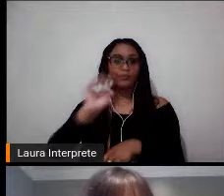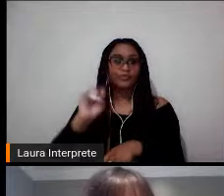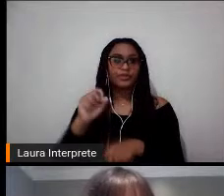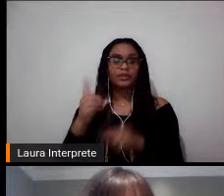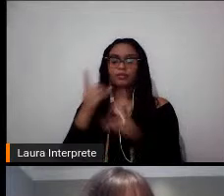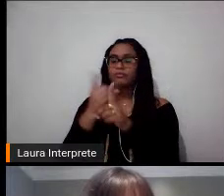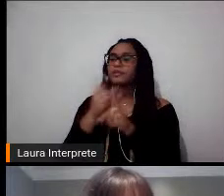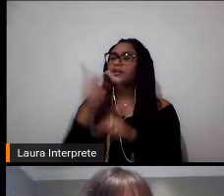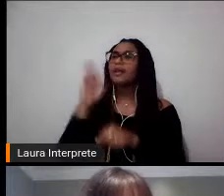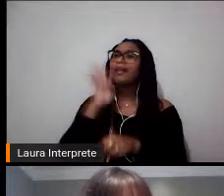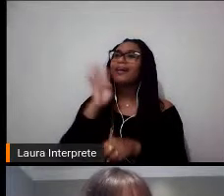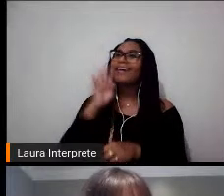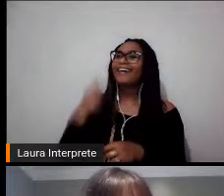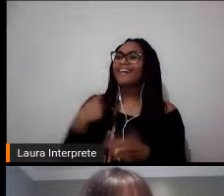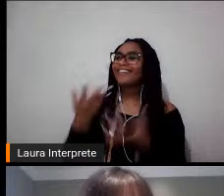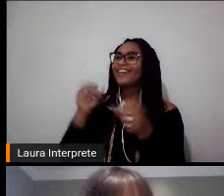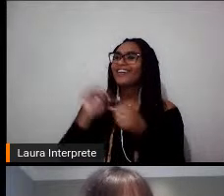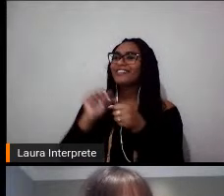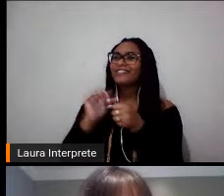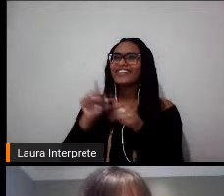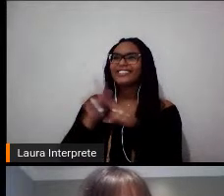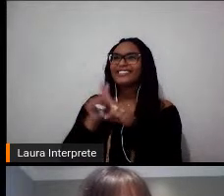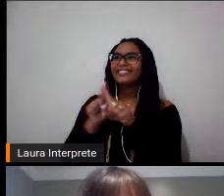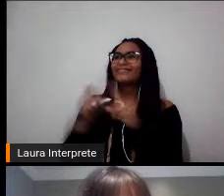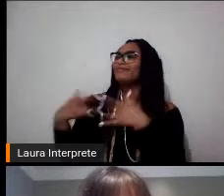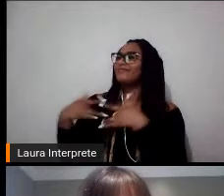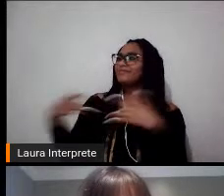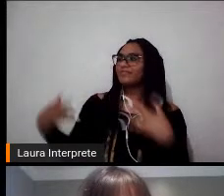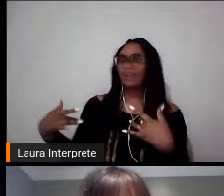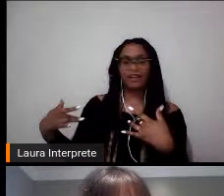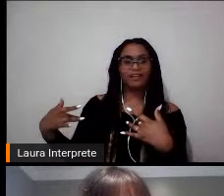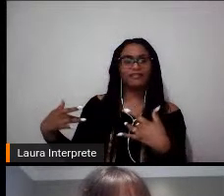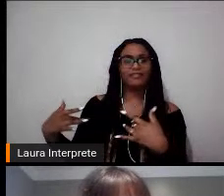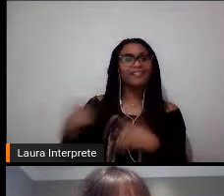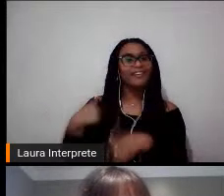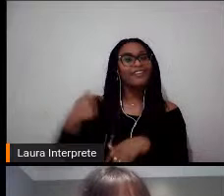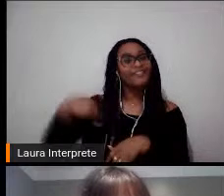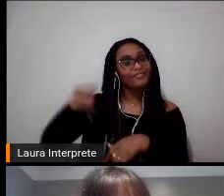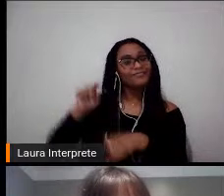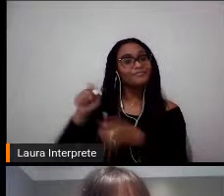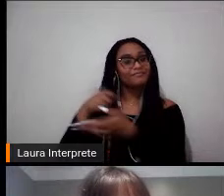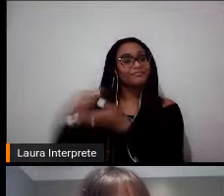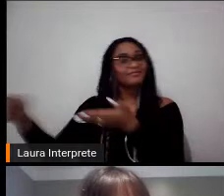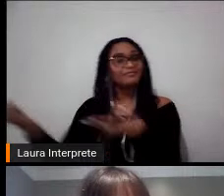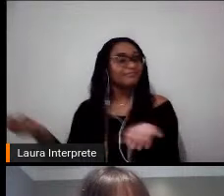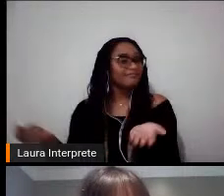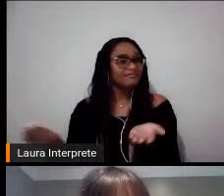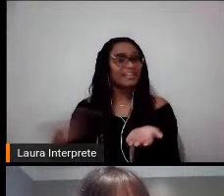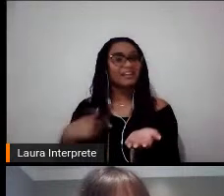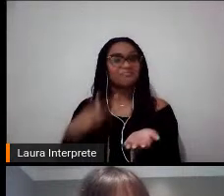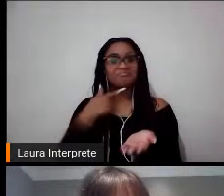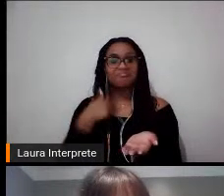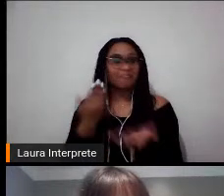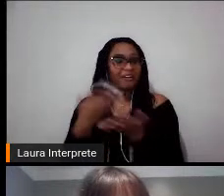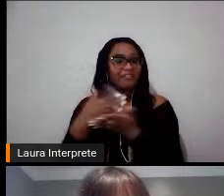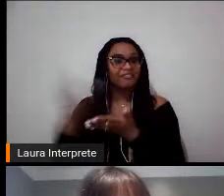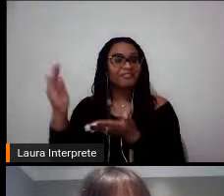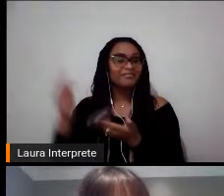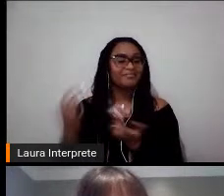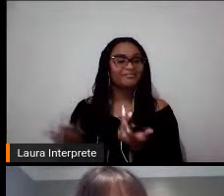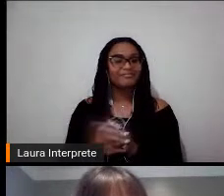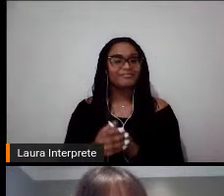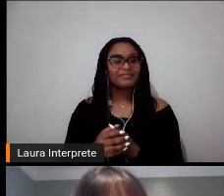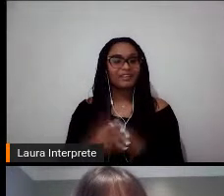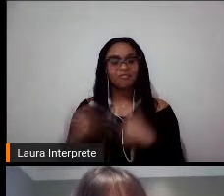indoor, de ciclismo, enfim, do velódromo. E aí, estava tendo um evento lá, então eu fiquei trabalhando de